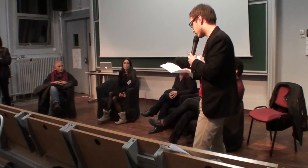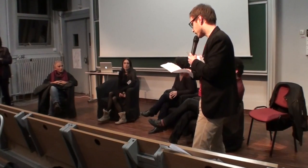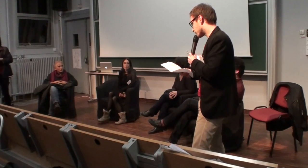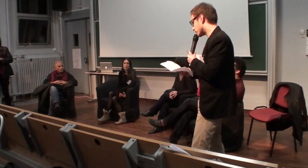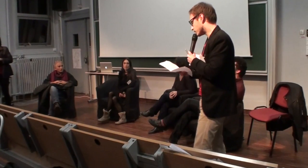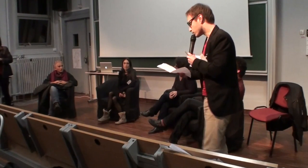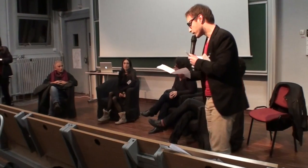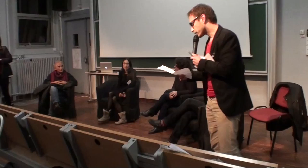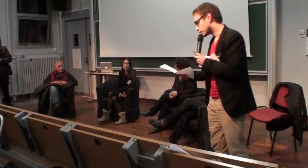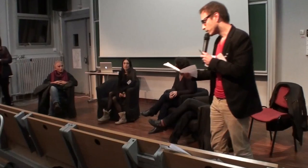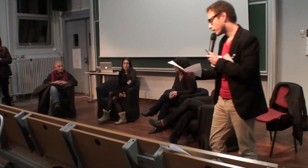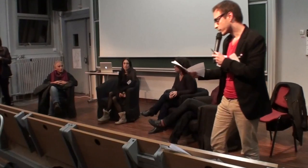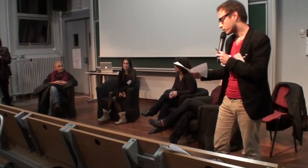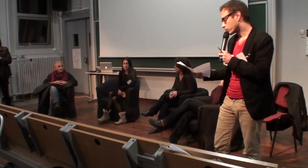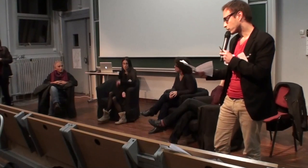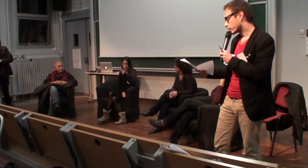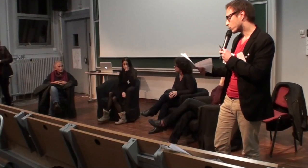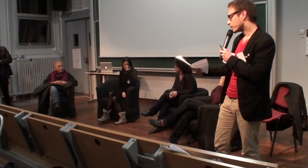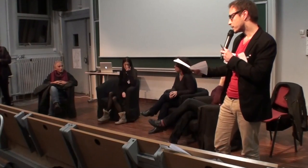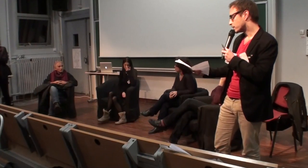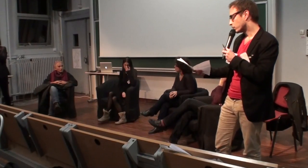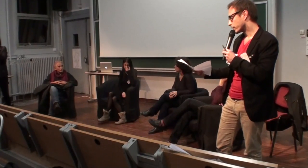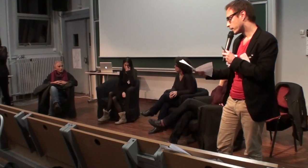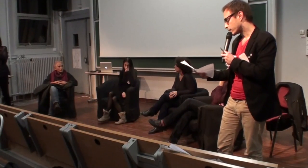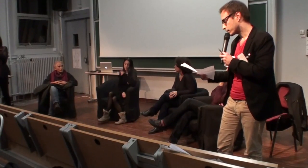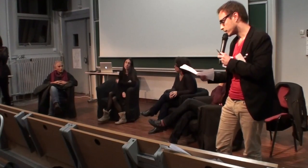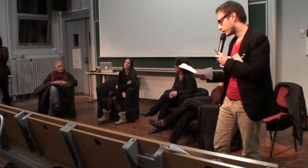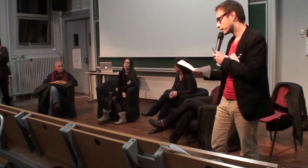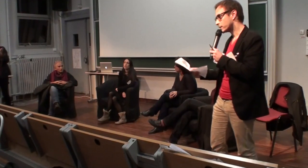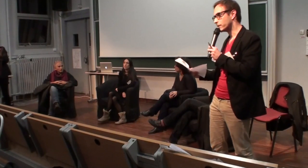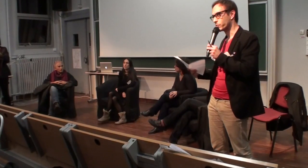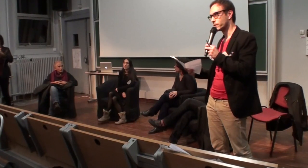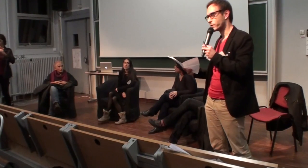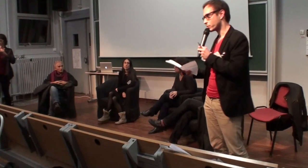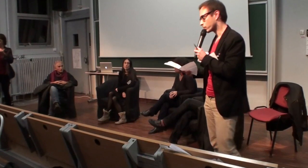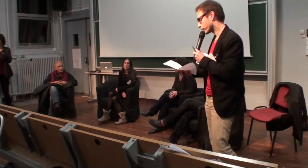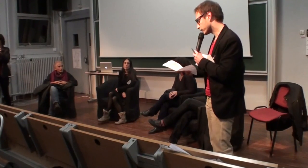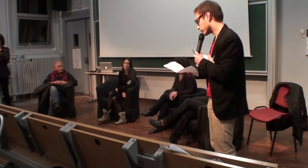qui souhaite articuler la prise en compte de la complexité du réel avec les pratiques d'émancipation concrète.